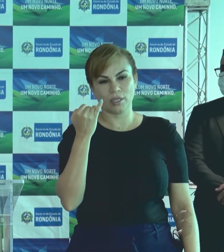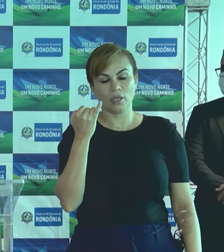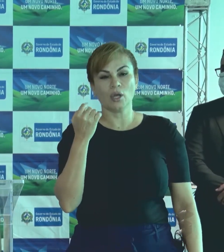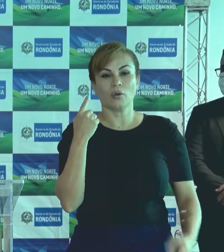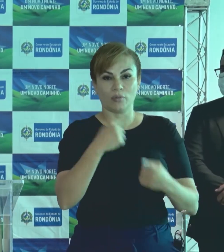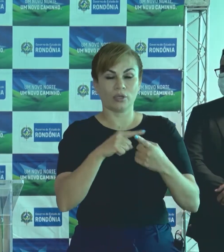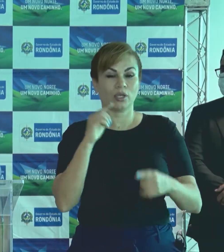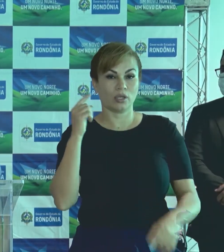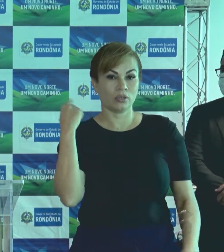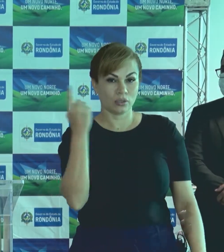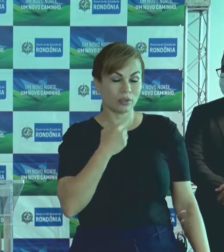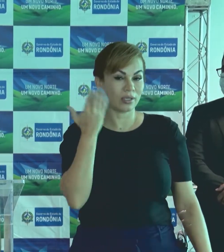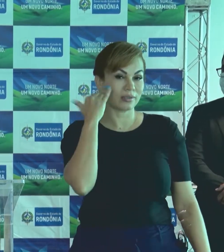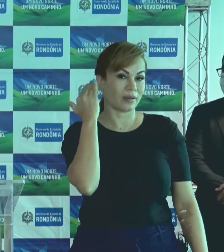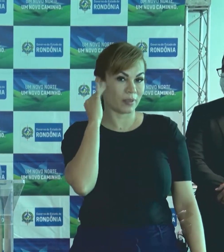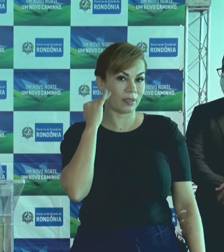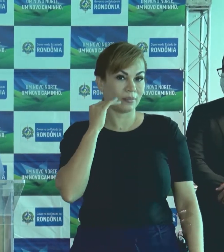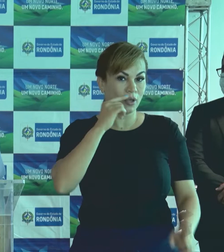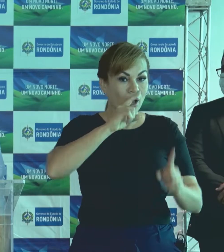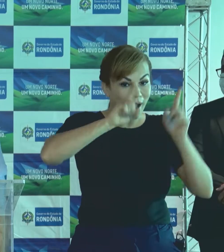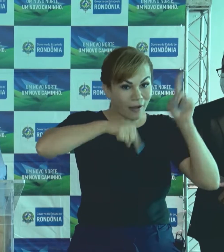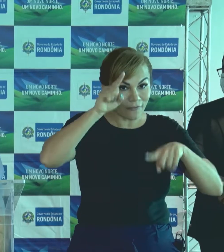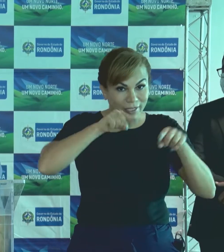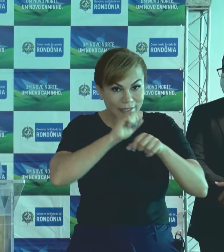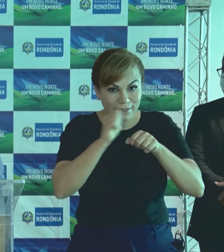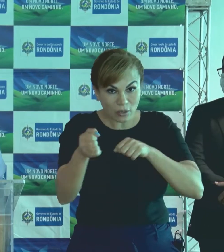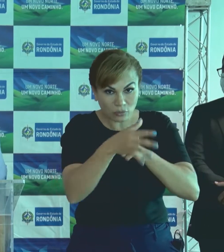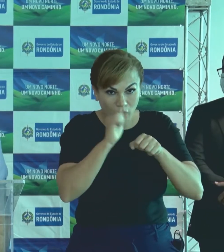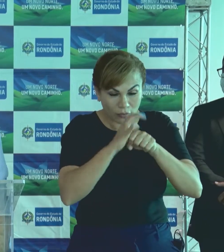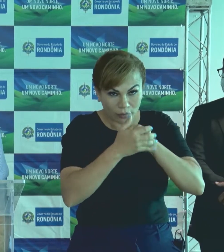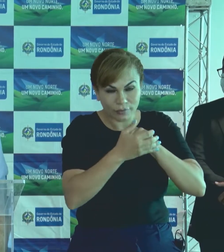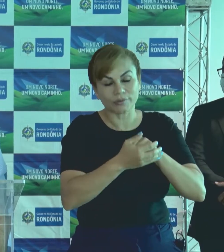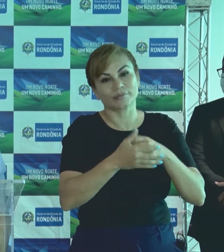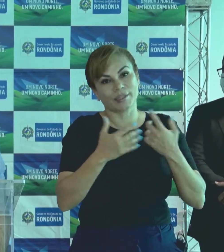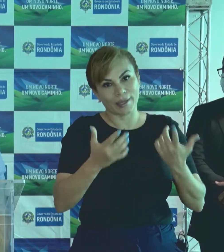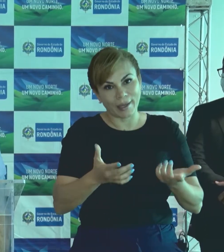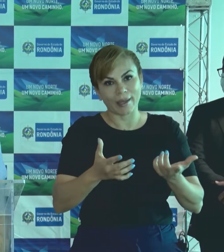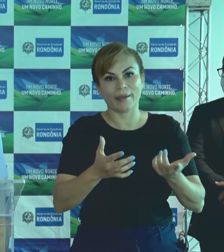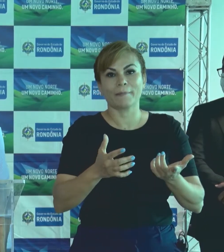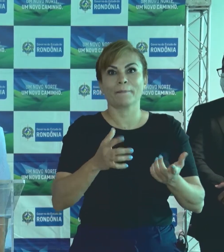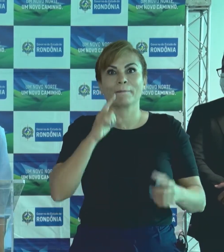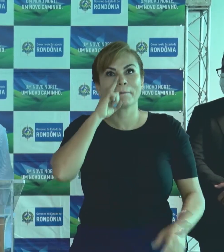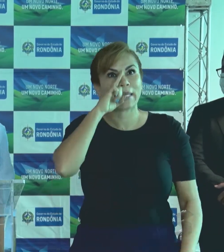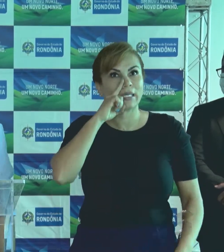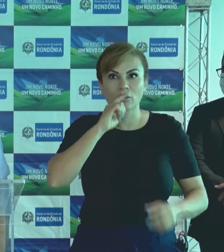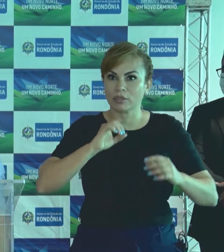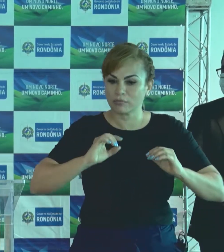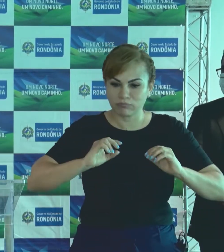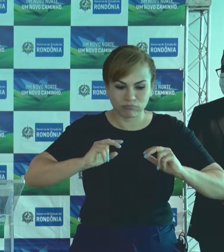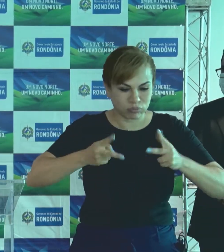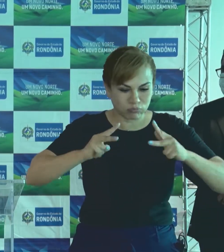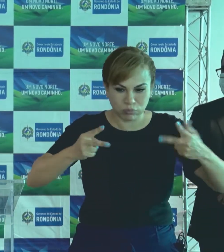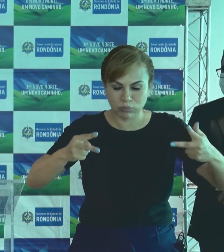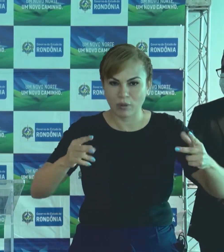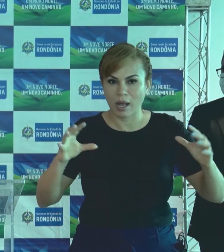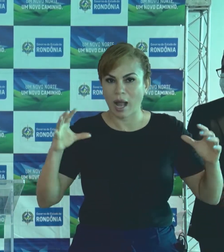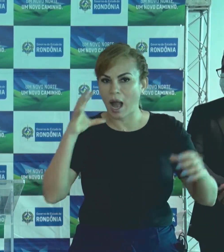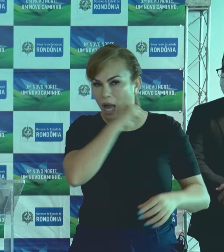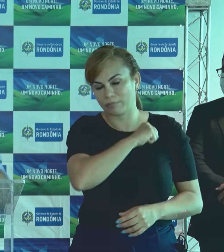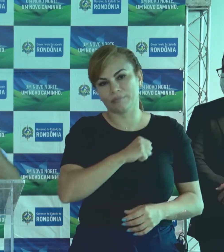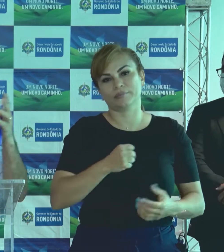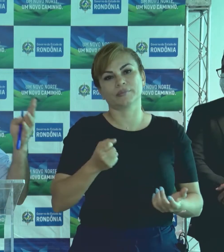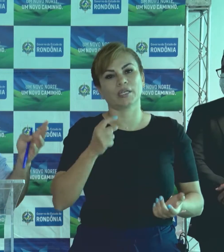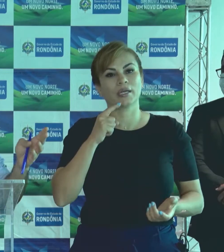infectivas e onde tenham pessoas reunidas há uma grande chance de contaminação, de ter um contaminado e de contaminar outras pessoas